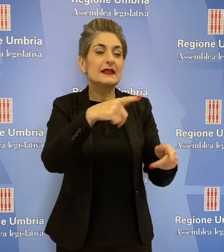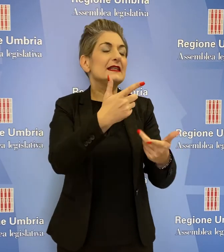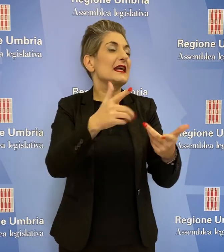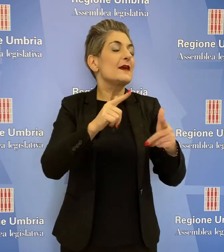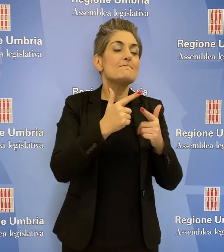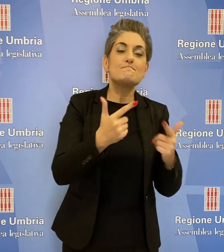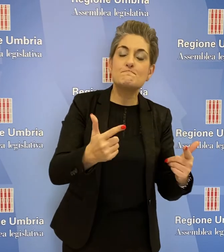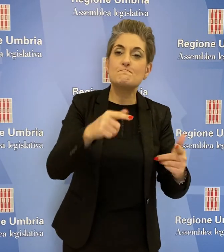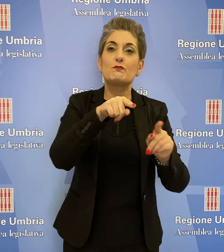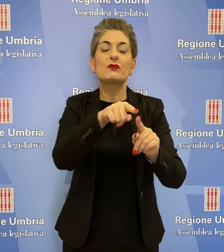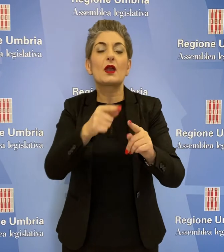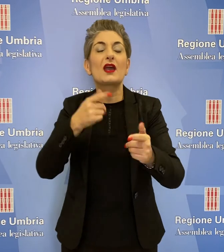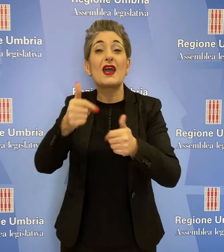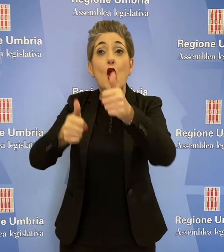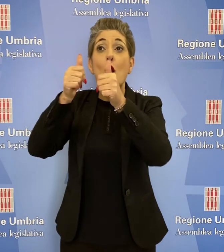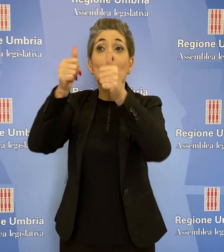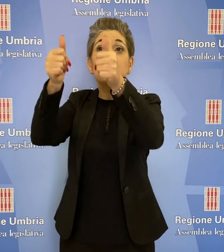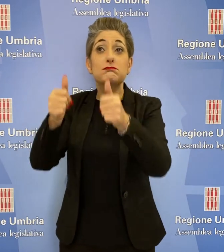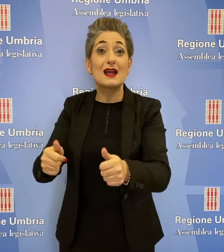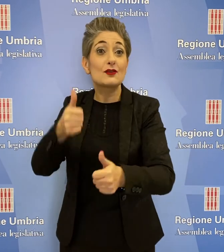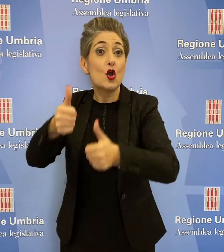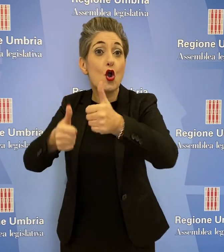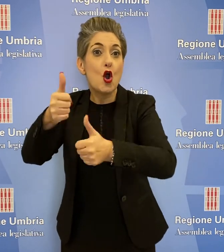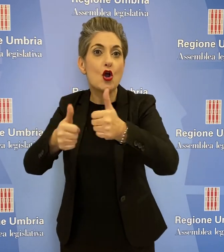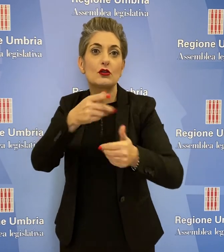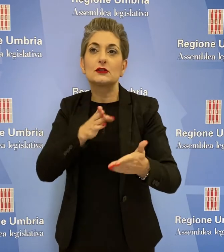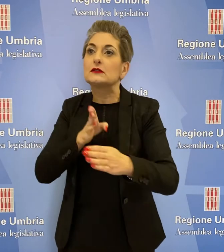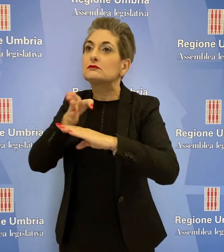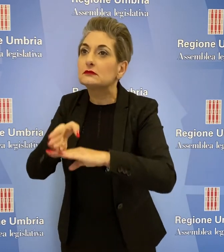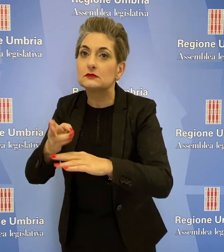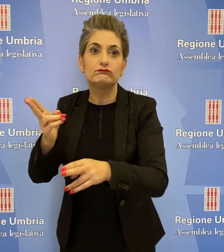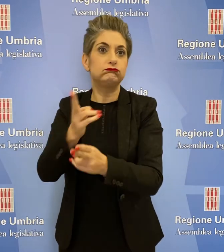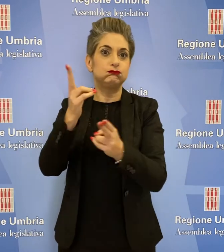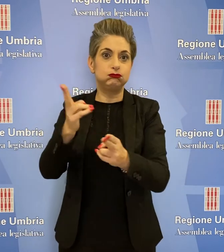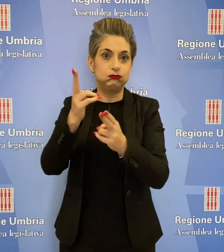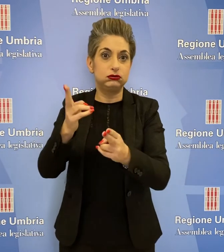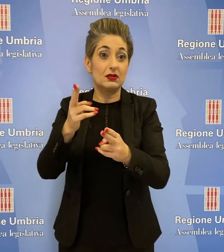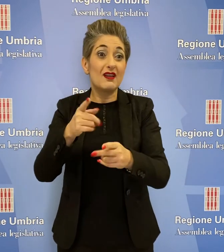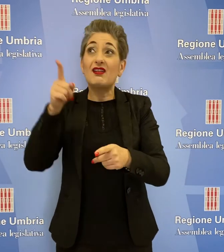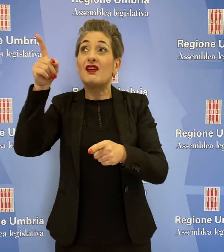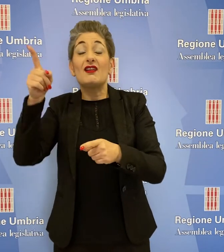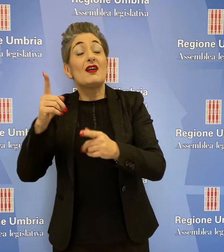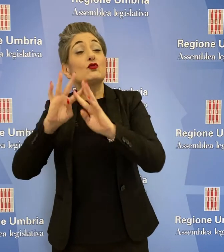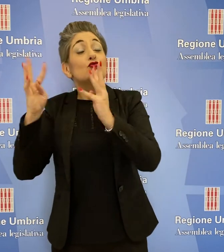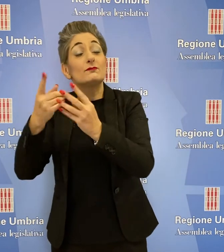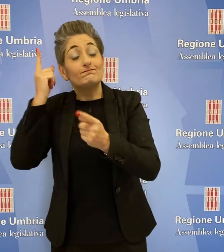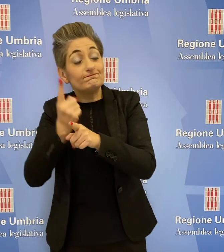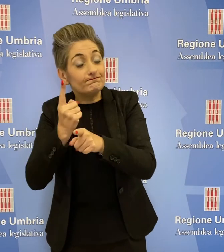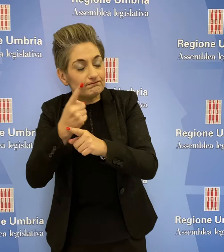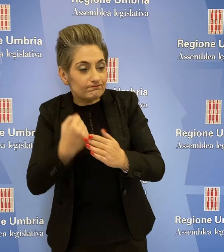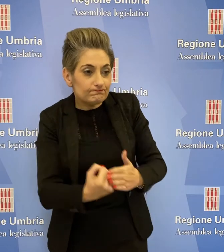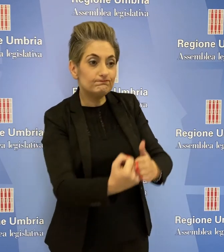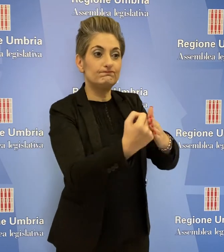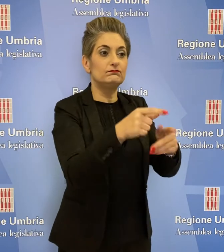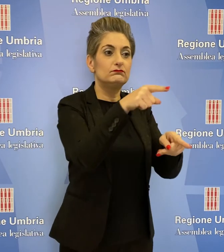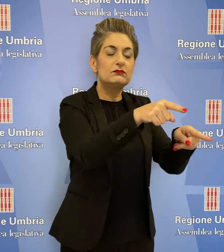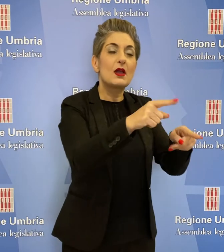assoggettabili a procedure concorsuali, per favorire a questi soggetti l'accesso